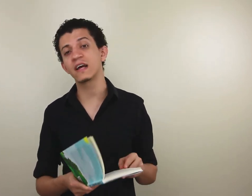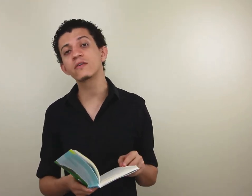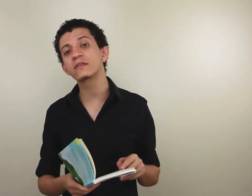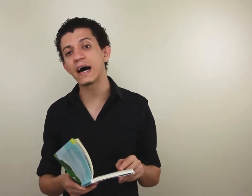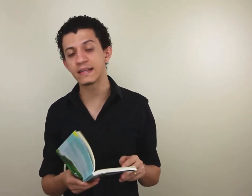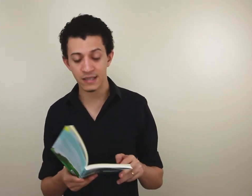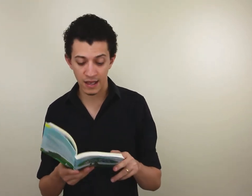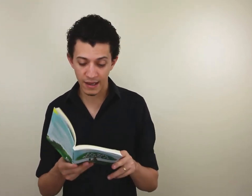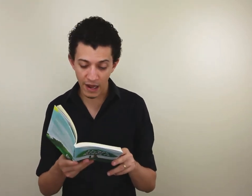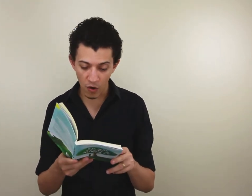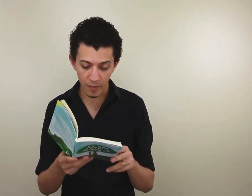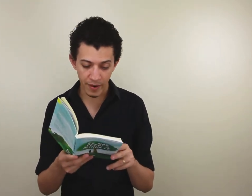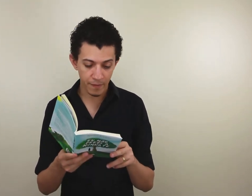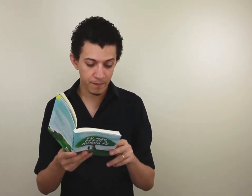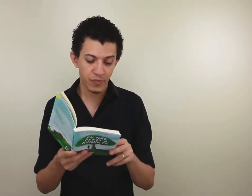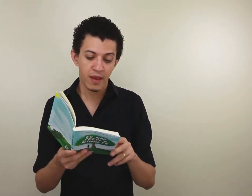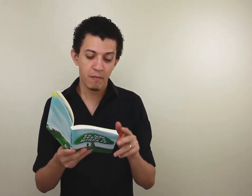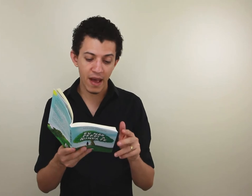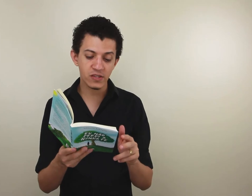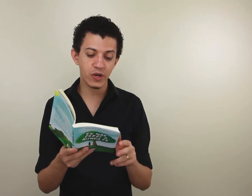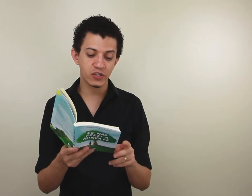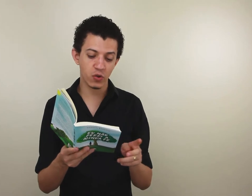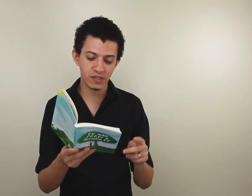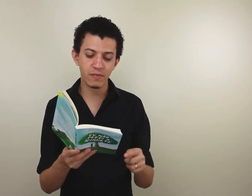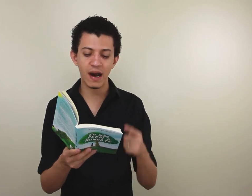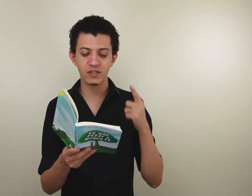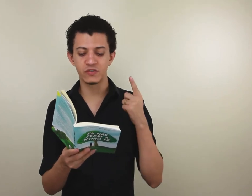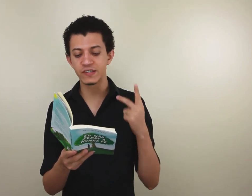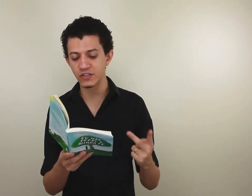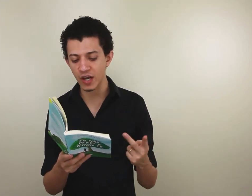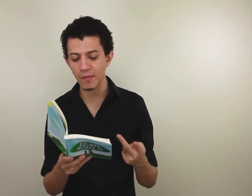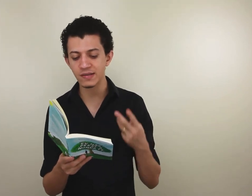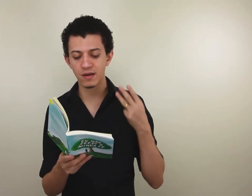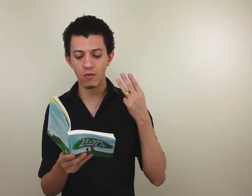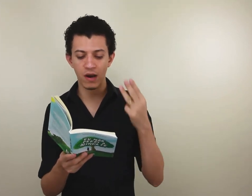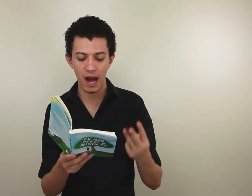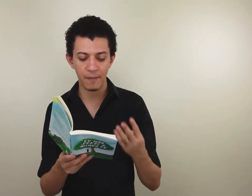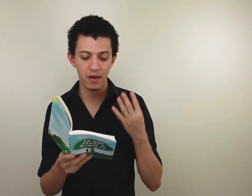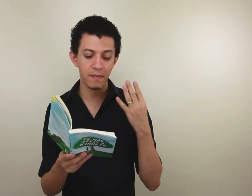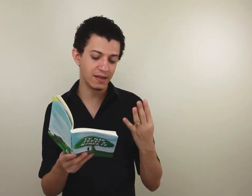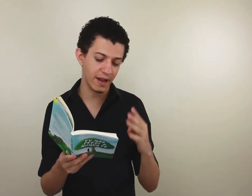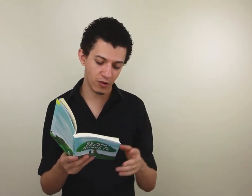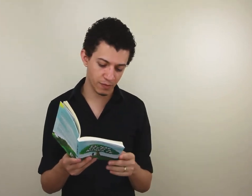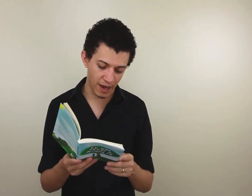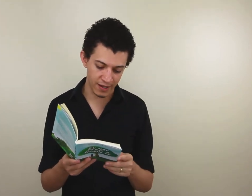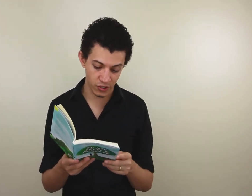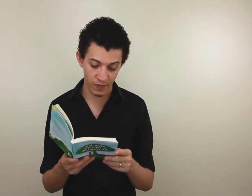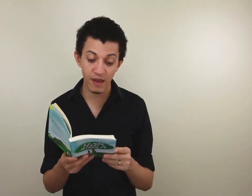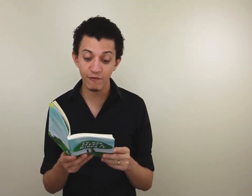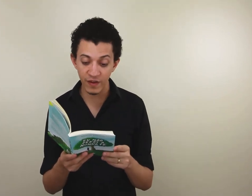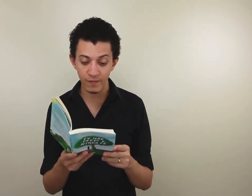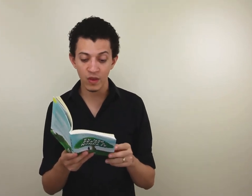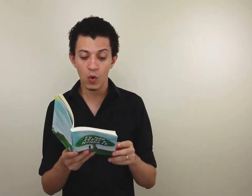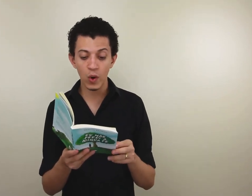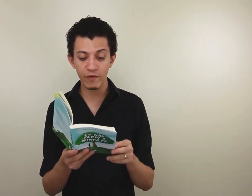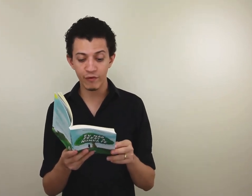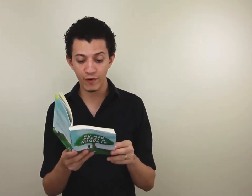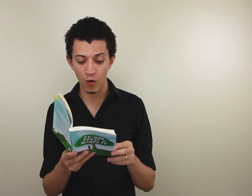adotadas na obra. Madison editou as imagens, fez a diagramação, capa e material de marketing. Enfim, o livro ficou